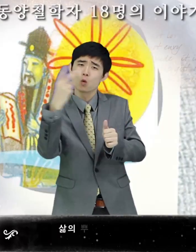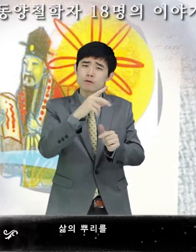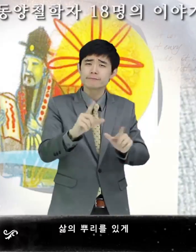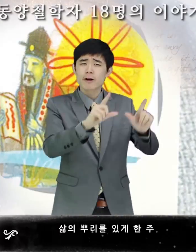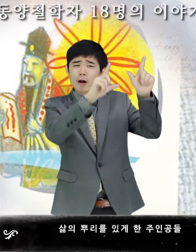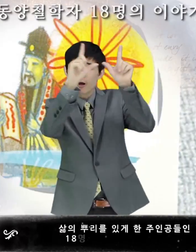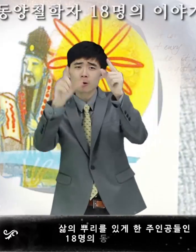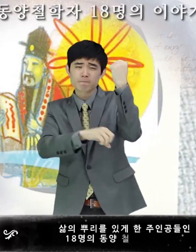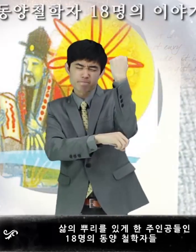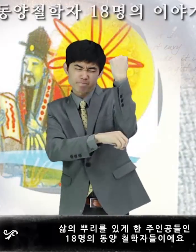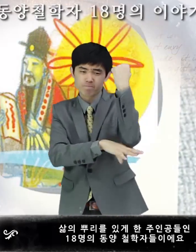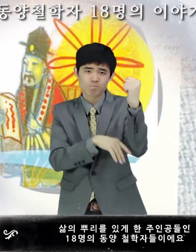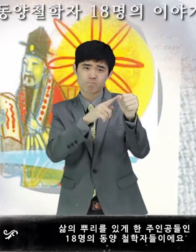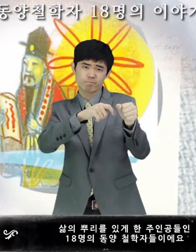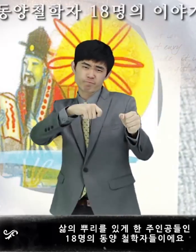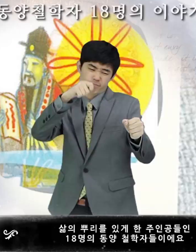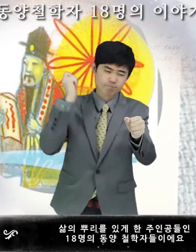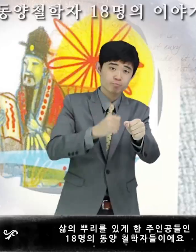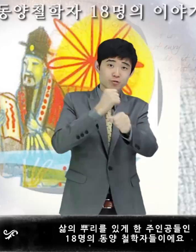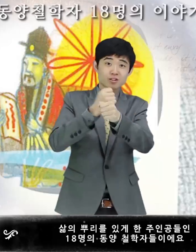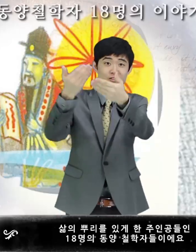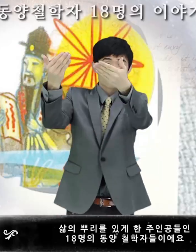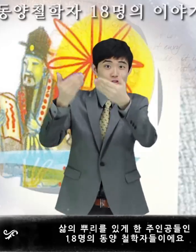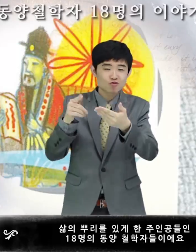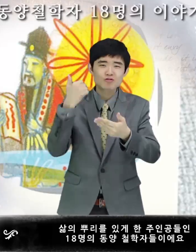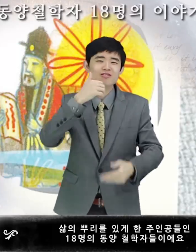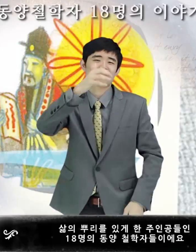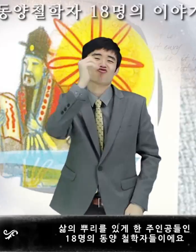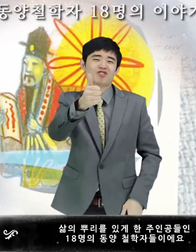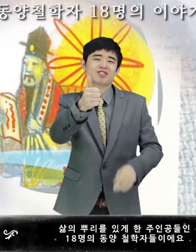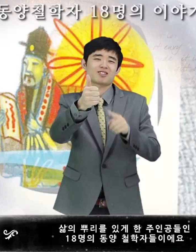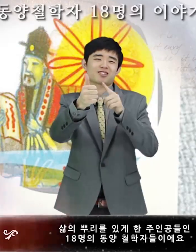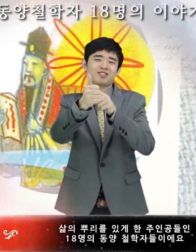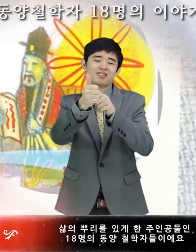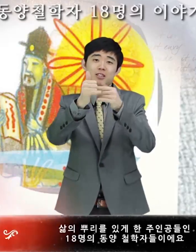삶의 뿌리를 있게 한 주인공들인 18명의 동양 철학자들이에요.